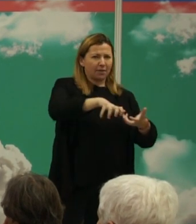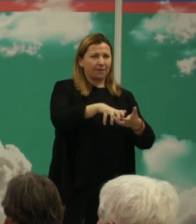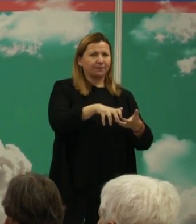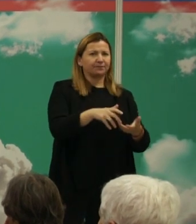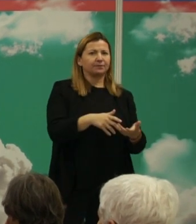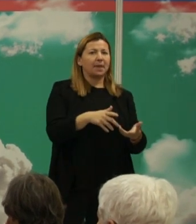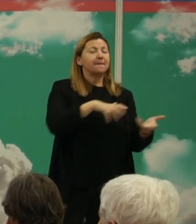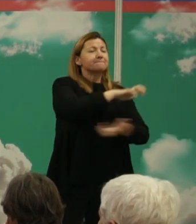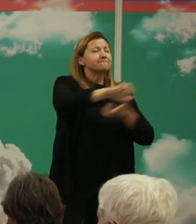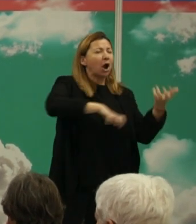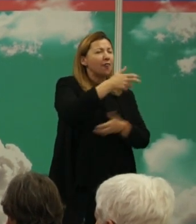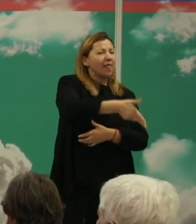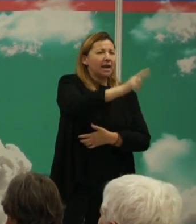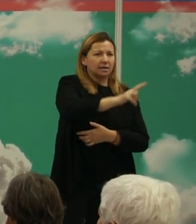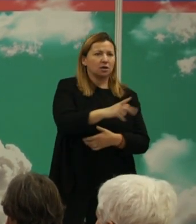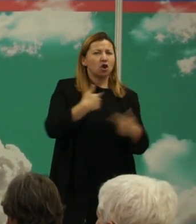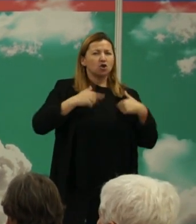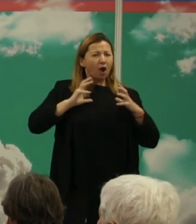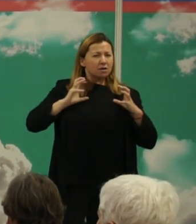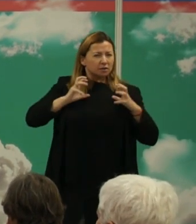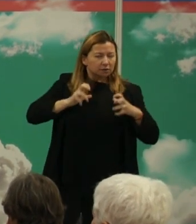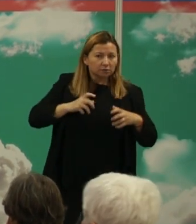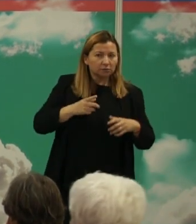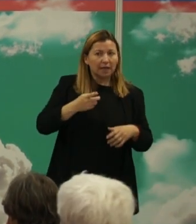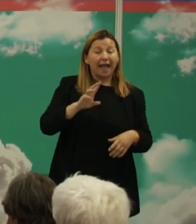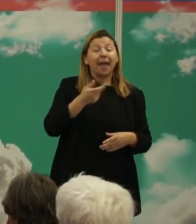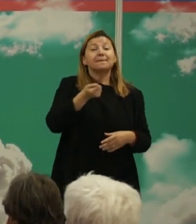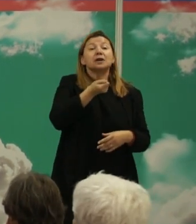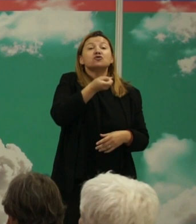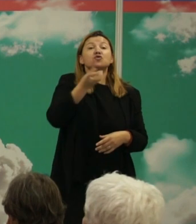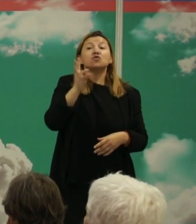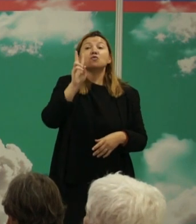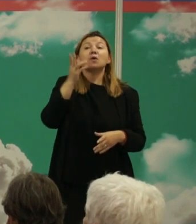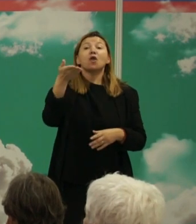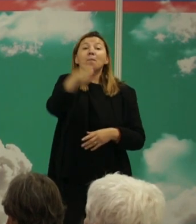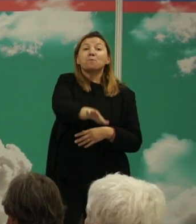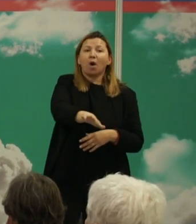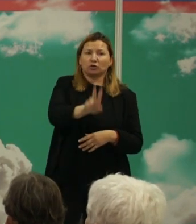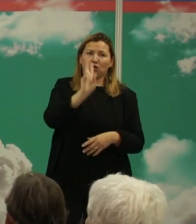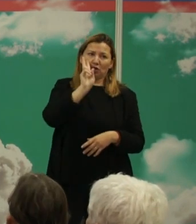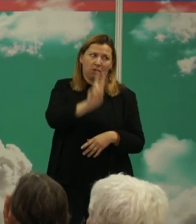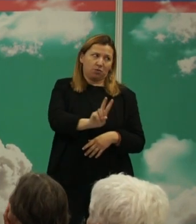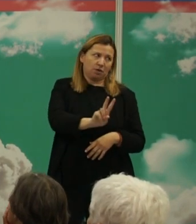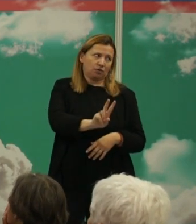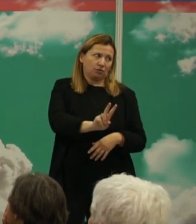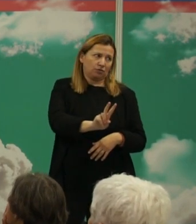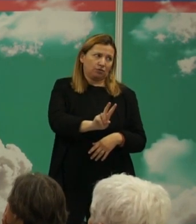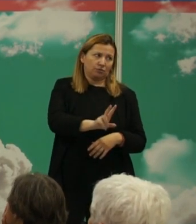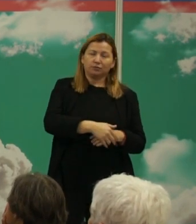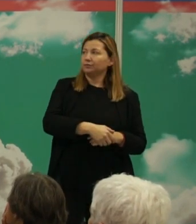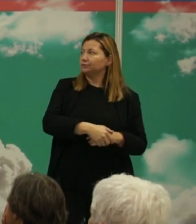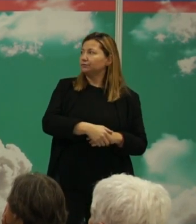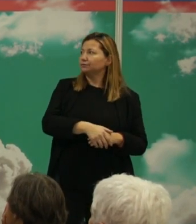violencia letal que recordar que lo que estamos es mirando el número de muertos que hay por cada uno de los muertos por con específico por muertos